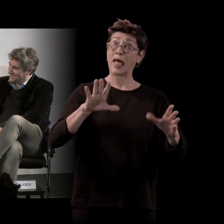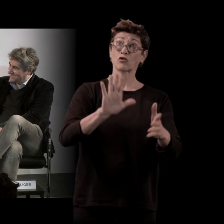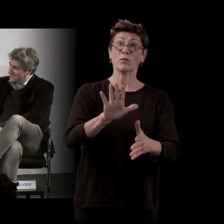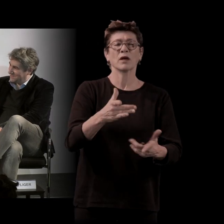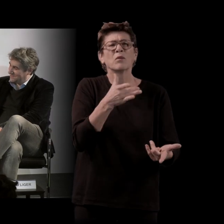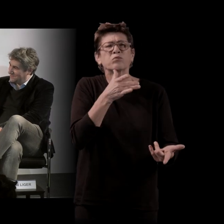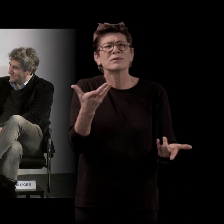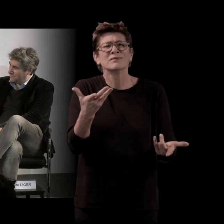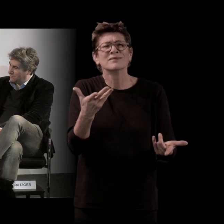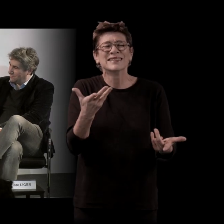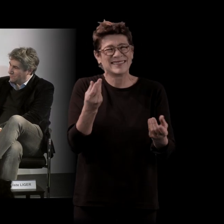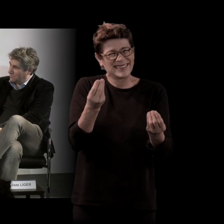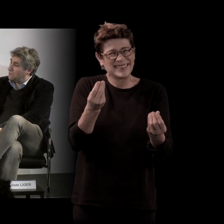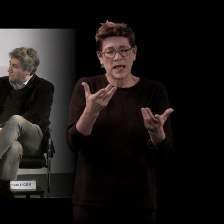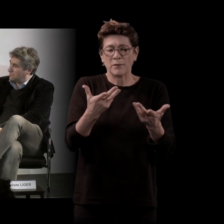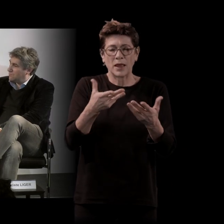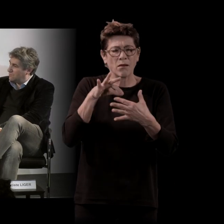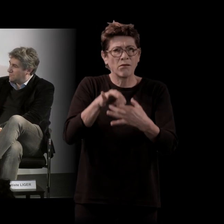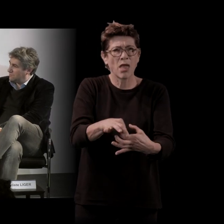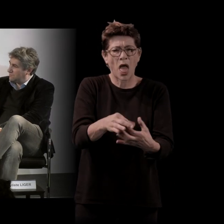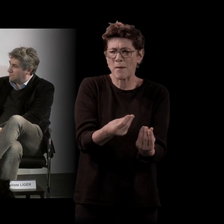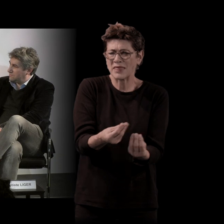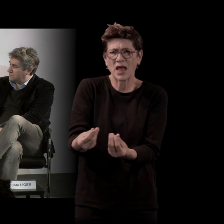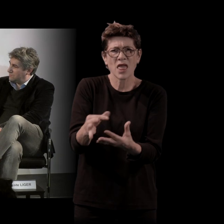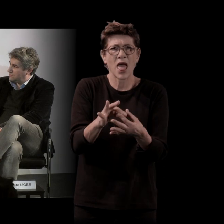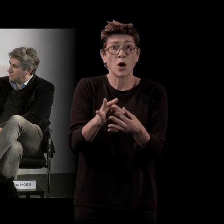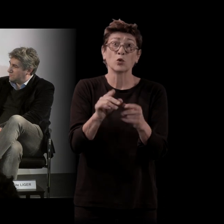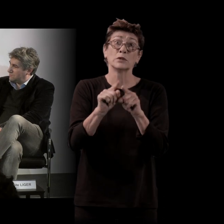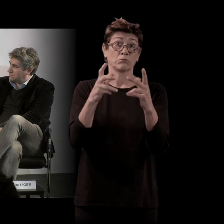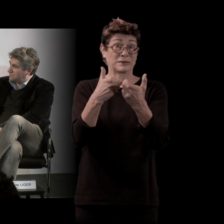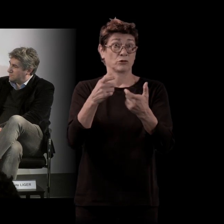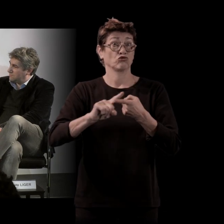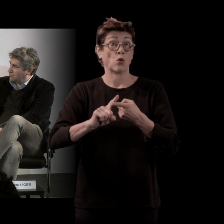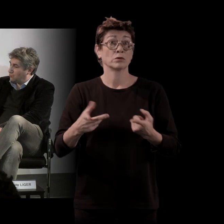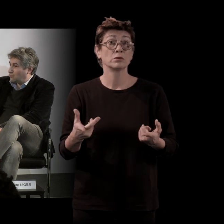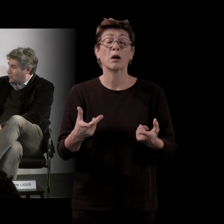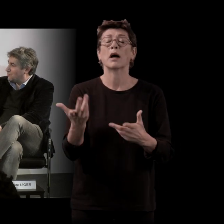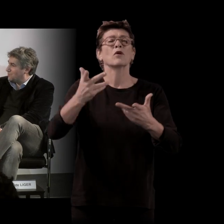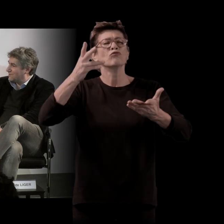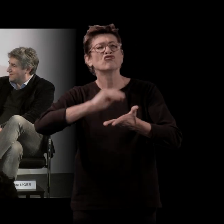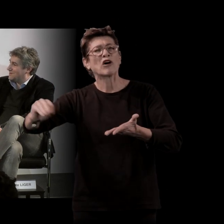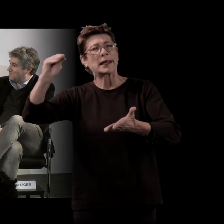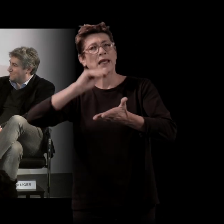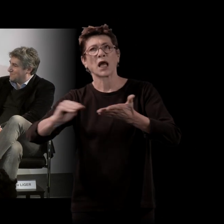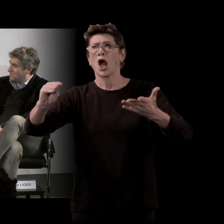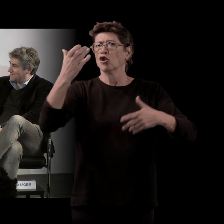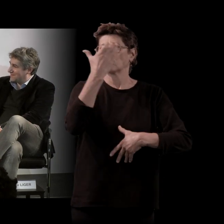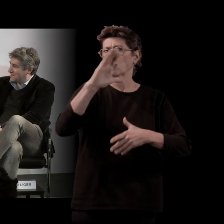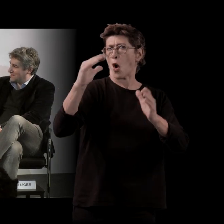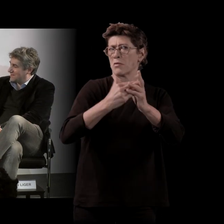matérielles, au coût, 100 000 chevaux,'est l'encher dans la plaine, ça ne coûte rien quand vous êtes dans votre bureau. Sur un plateau, ce